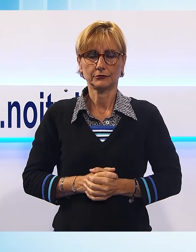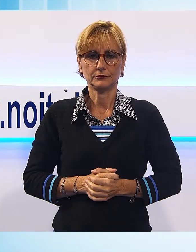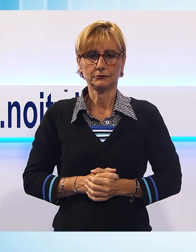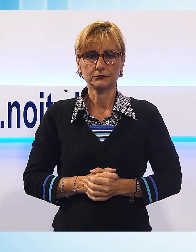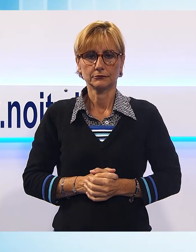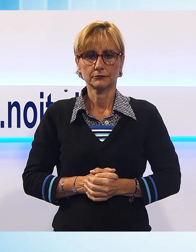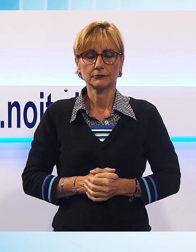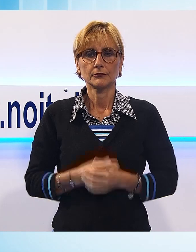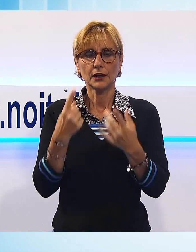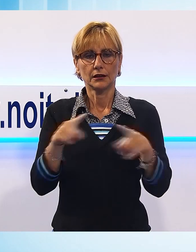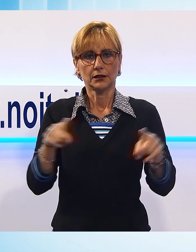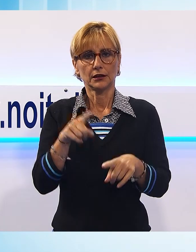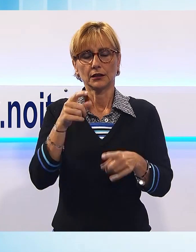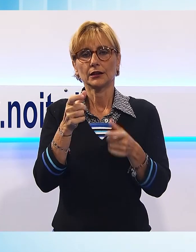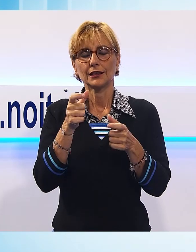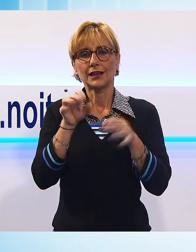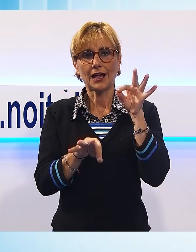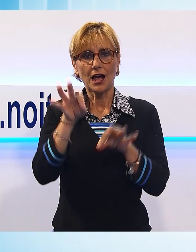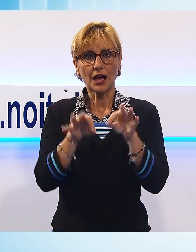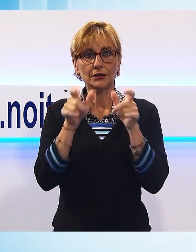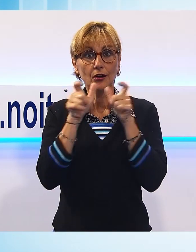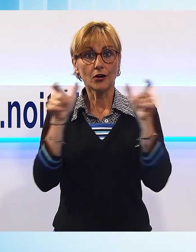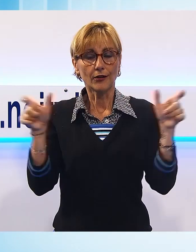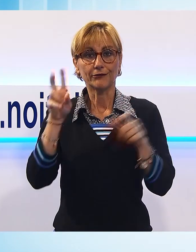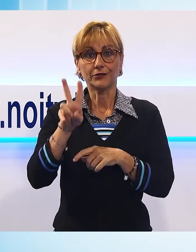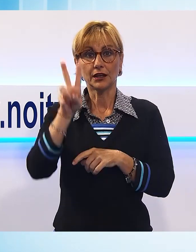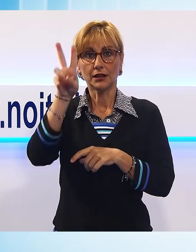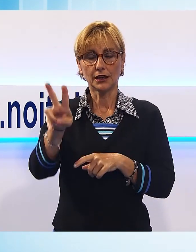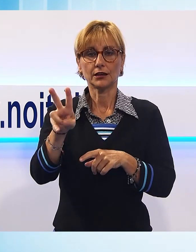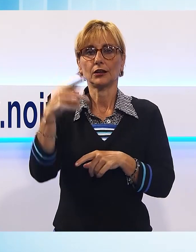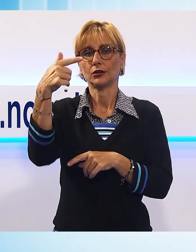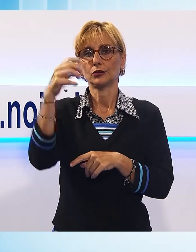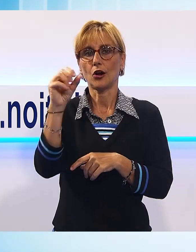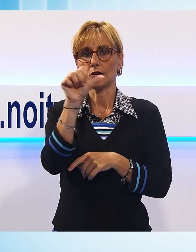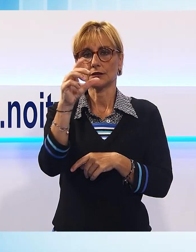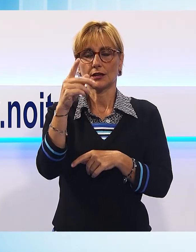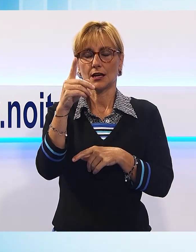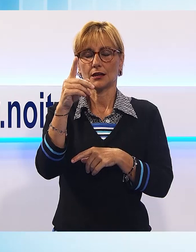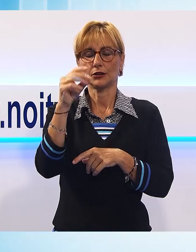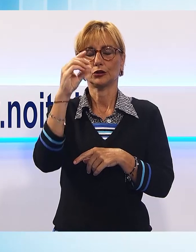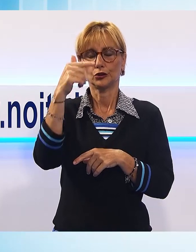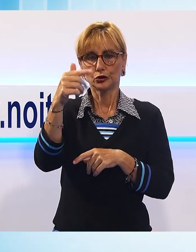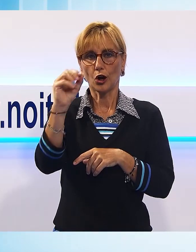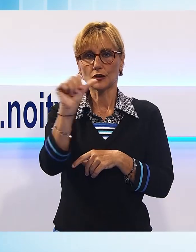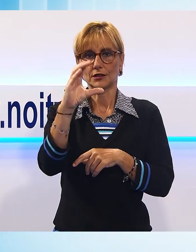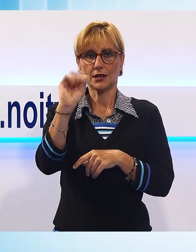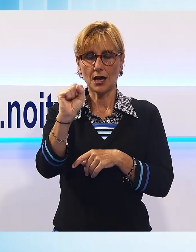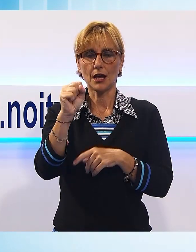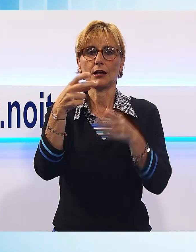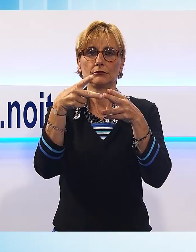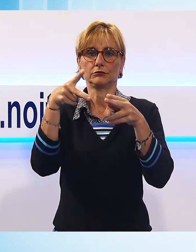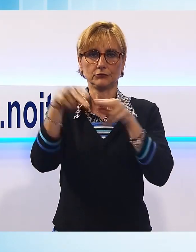La Tosca apre la stagione lirica venerdì, il capolavoro pucciniano al Teatro del Giglio, primo atto dei Puccini Days 2019.